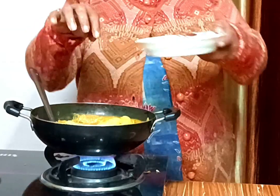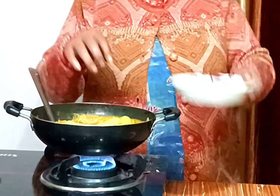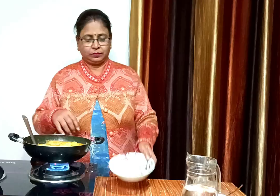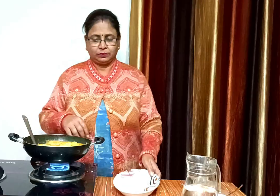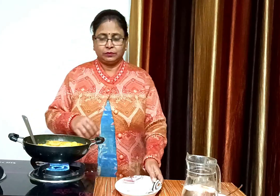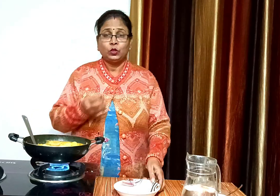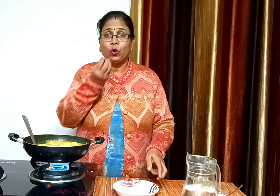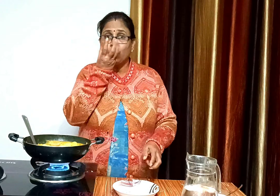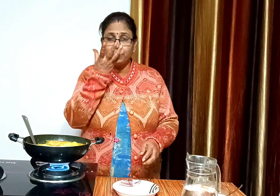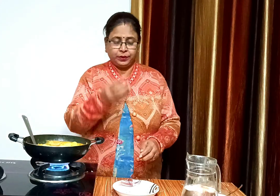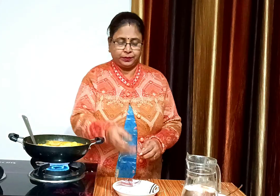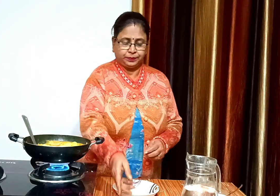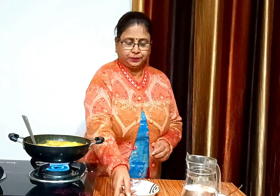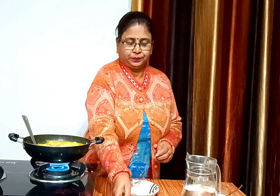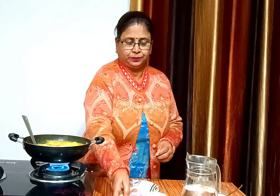और फ्राइड फूल गोभी भी डाल देंगे